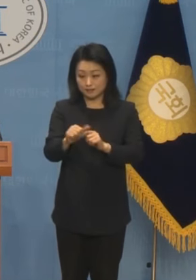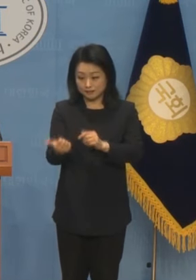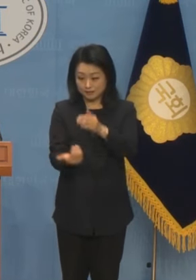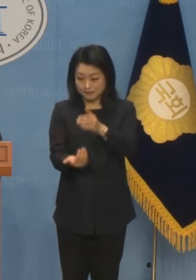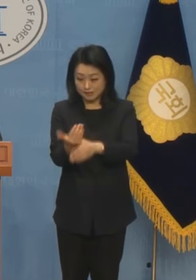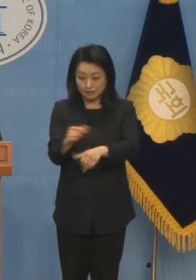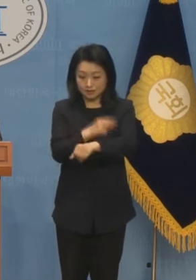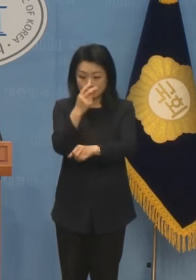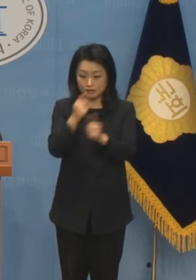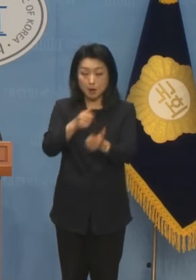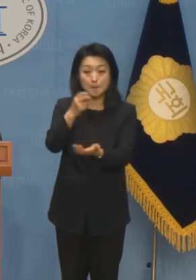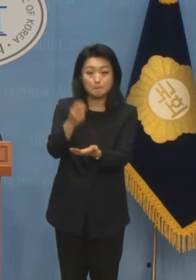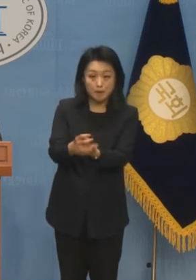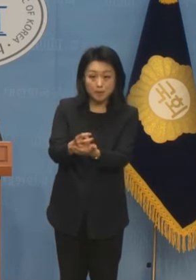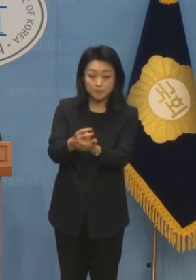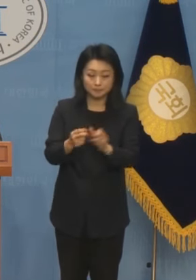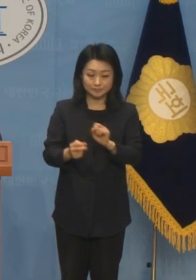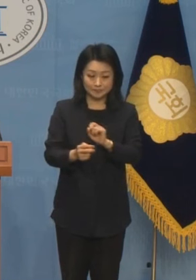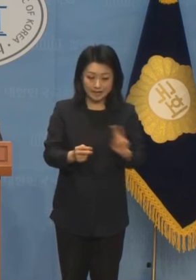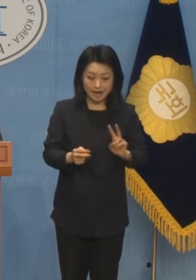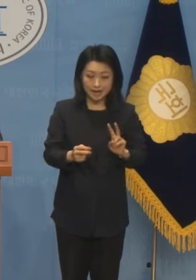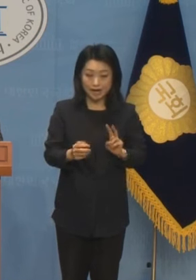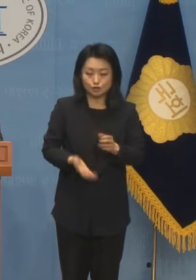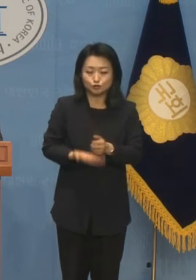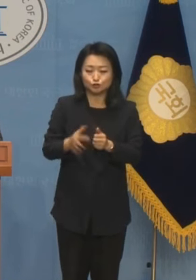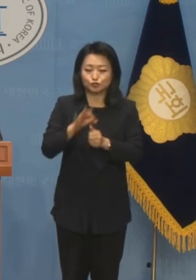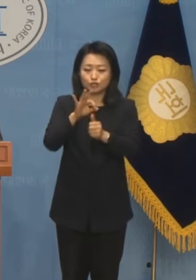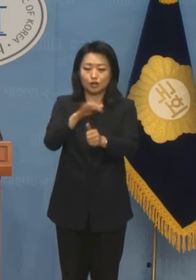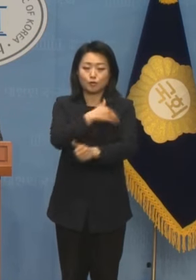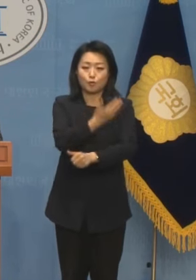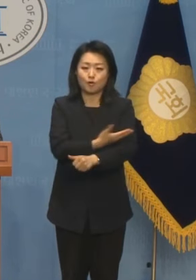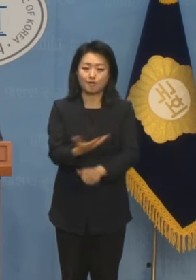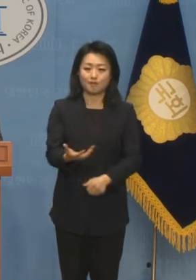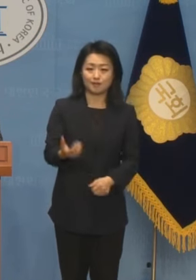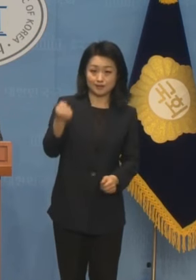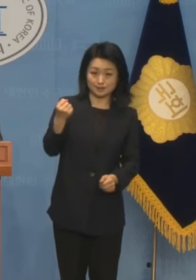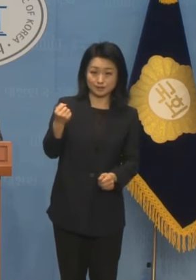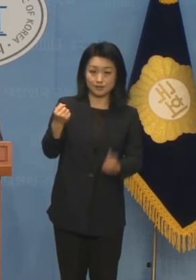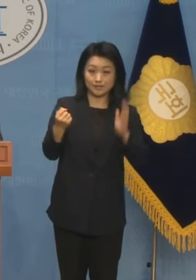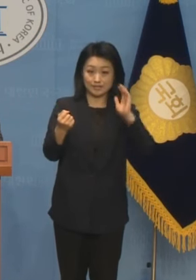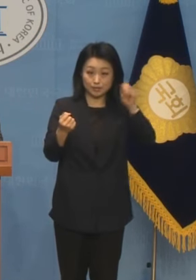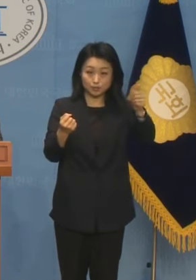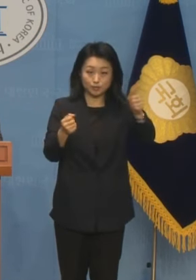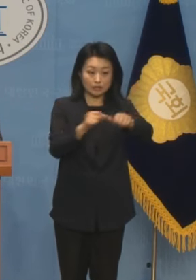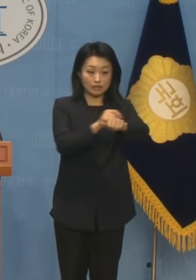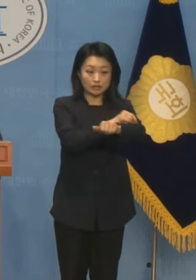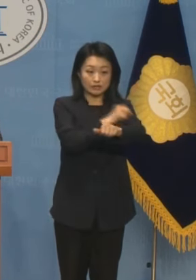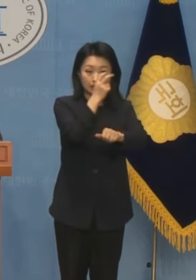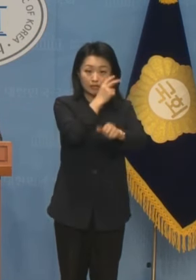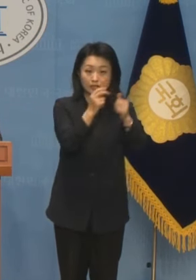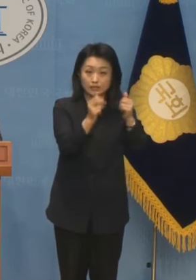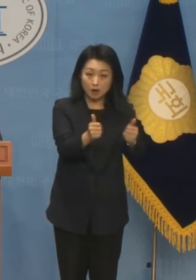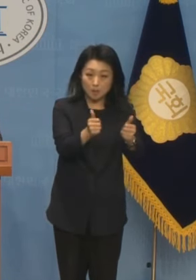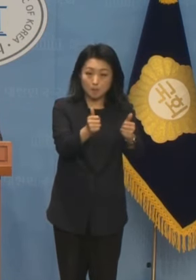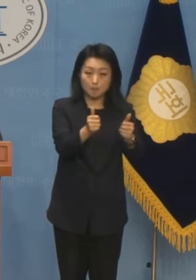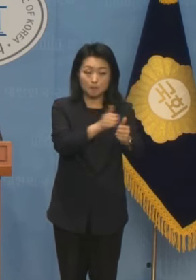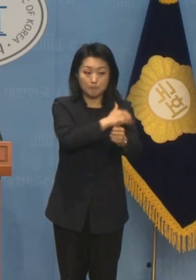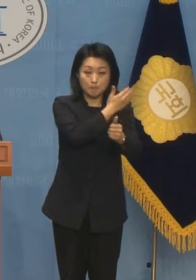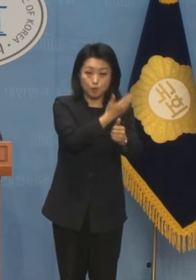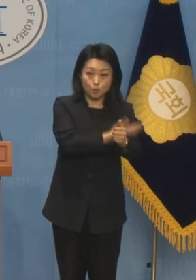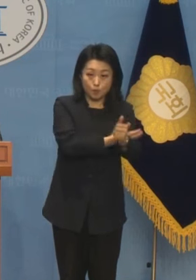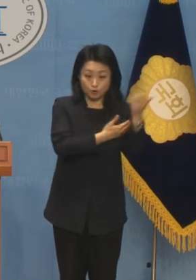야당이 특검 후보자 추천권을 독점하고 대통령의 특검 임명권을 원천적으로 박탈하는